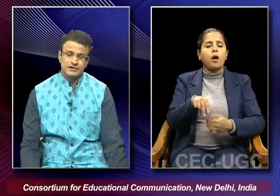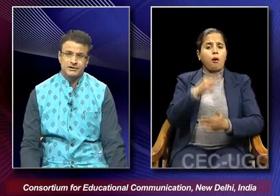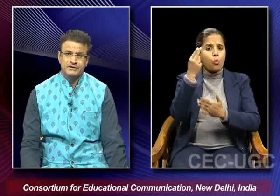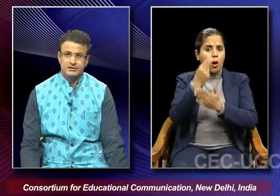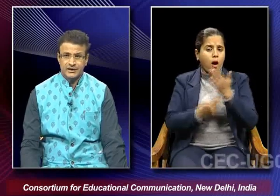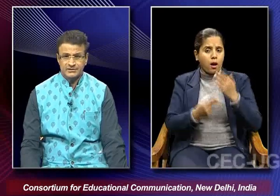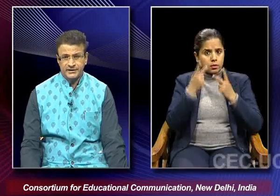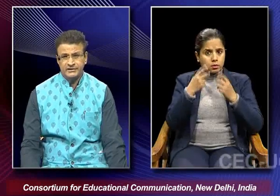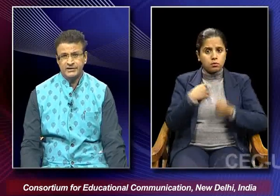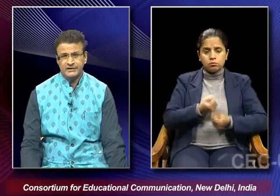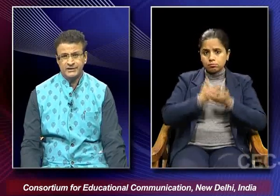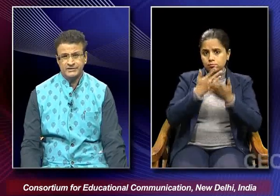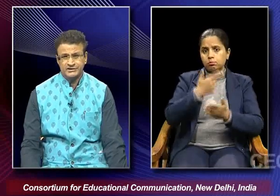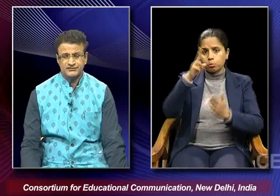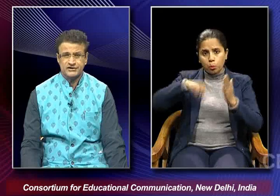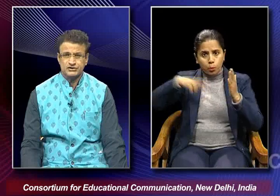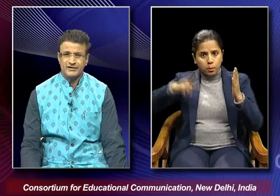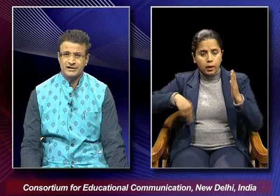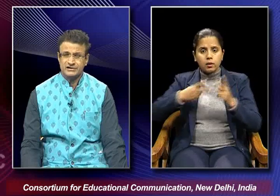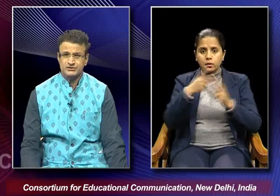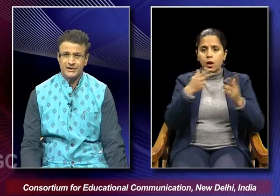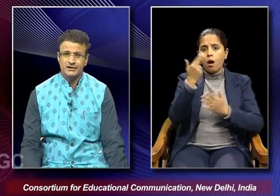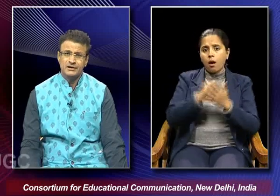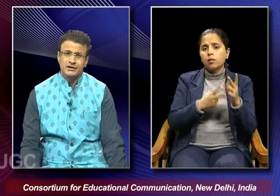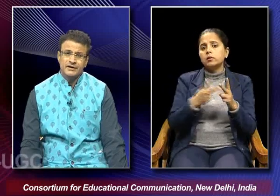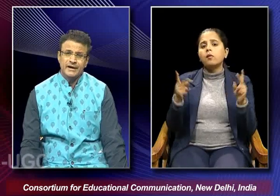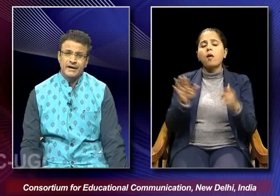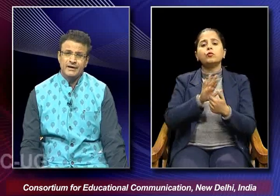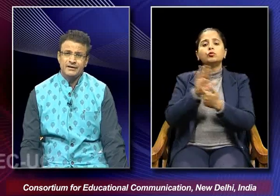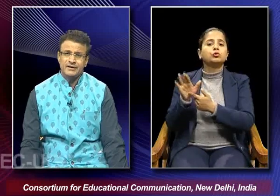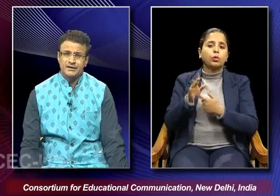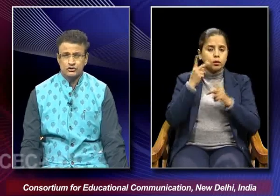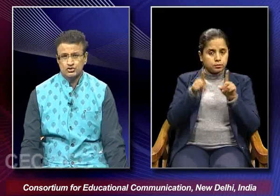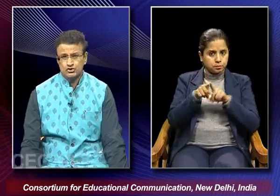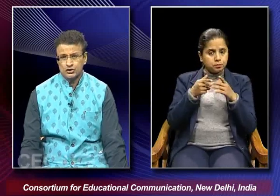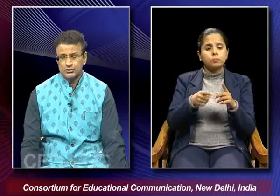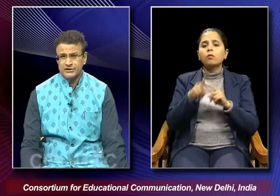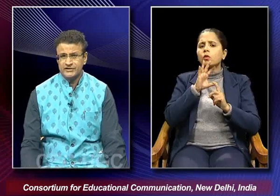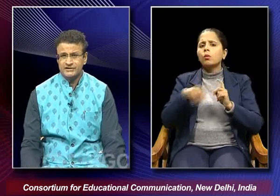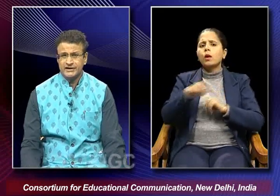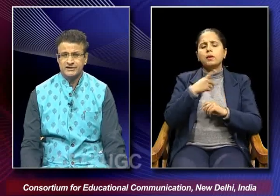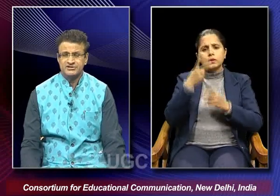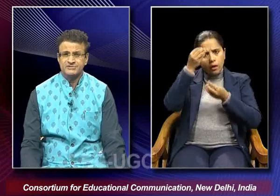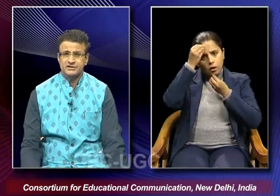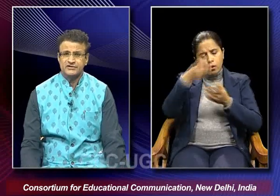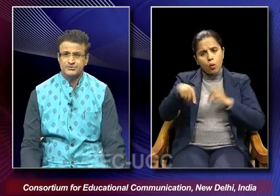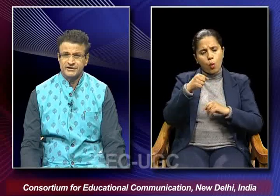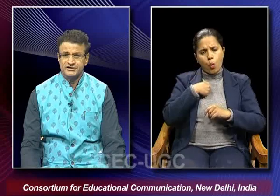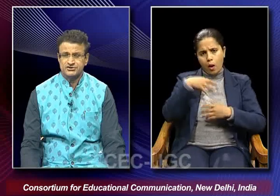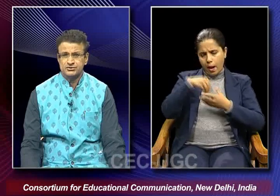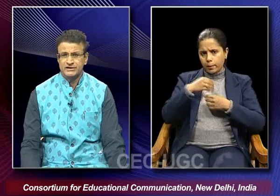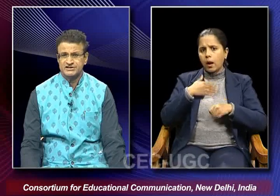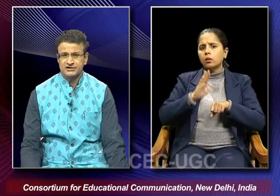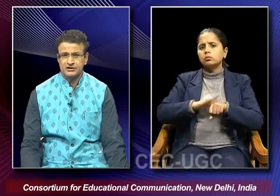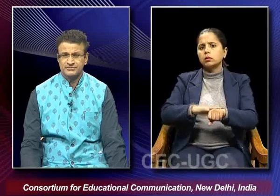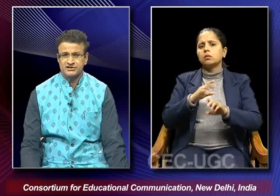and either painting and other spheres of art as well and it also sought to convey the inner subjective experience